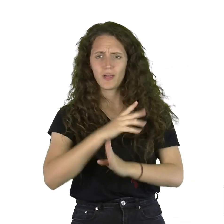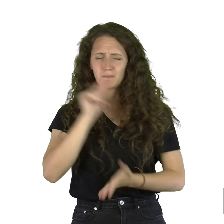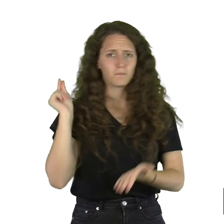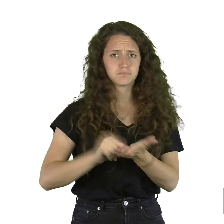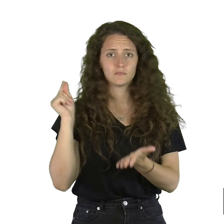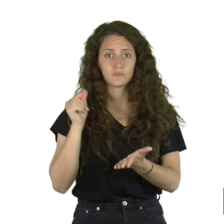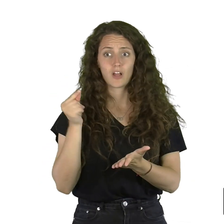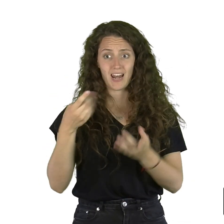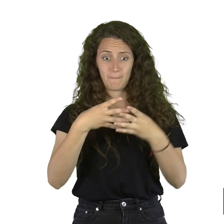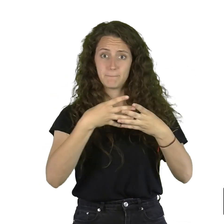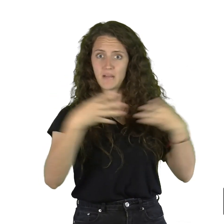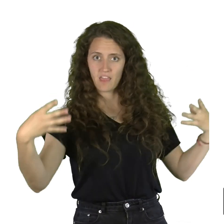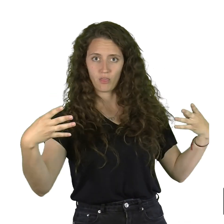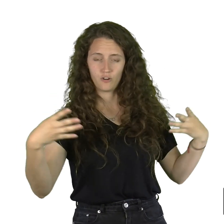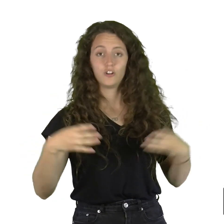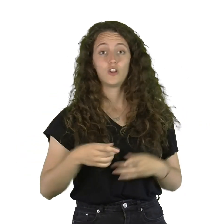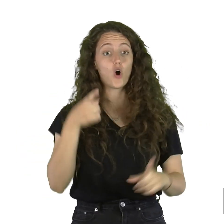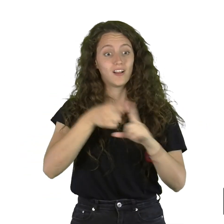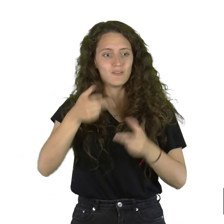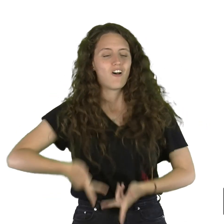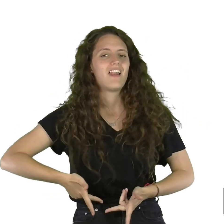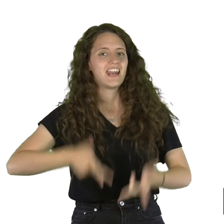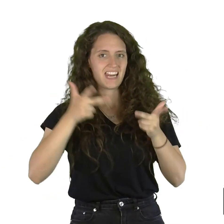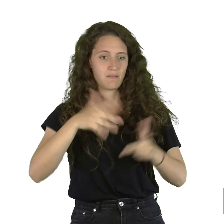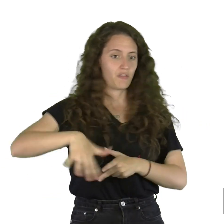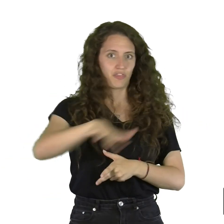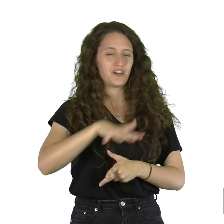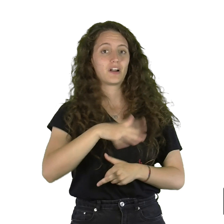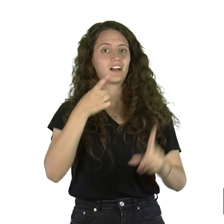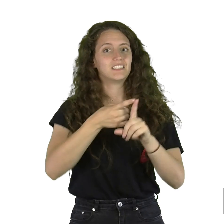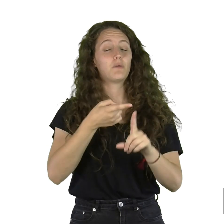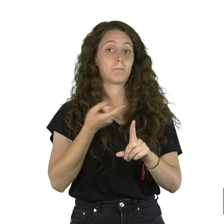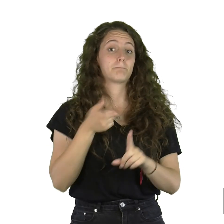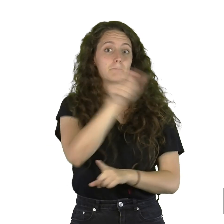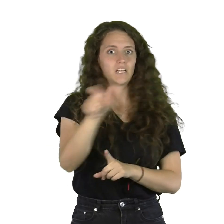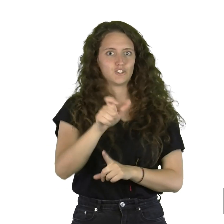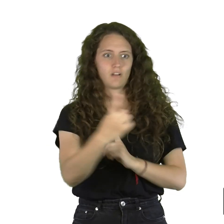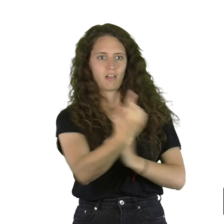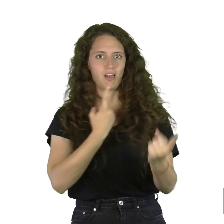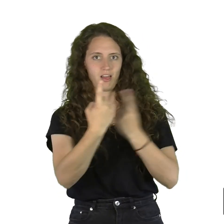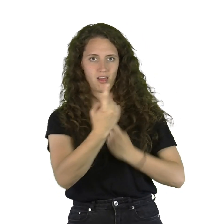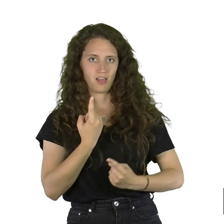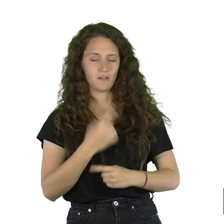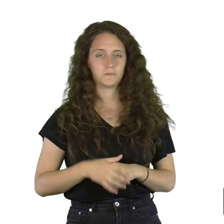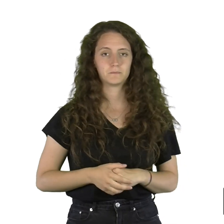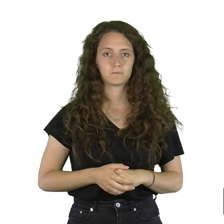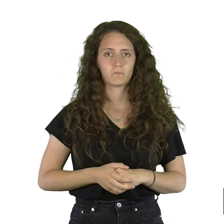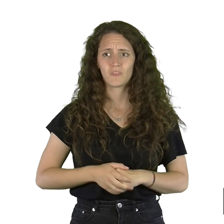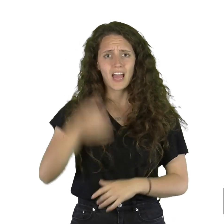rapidez tras el vallado Dejándolo libre para quienes vienen detrás No citará a los toros